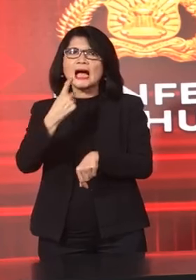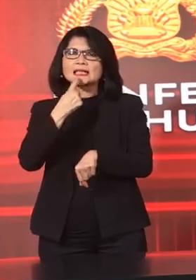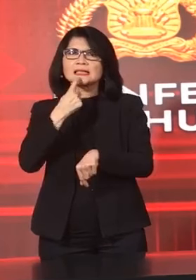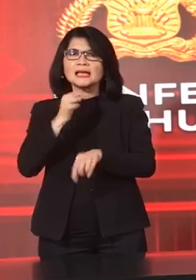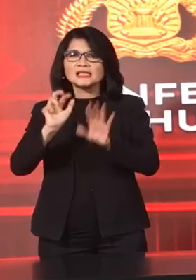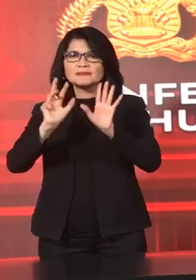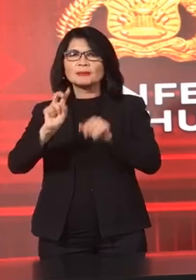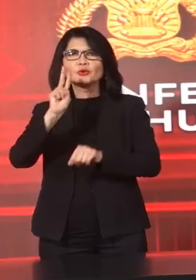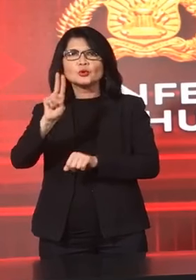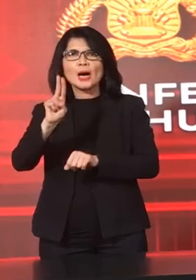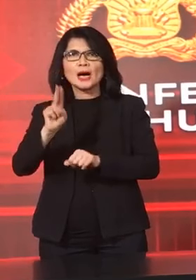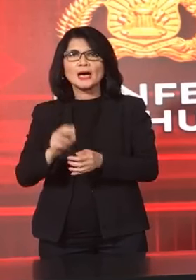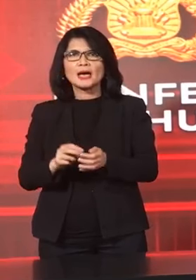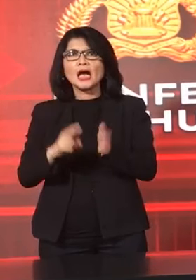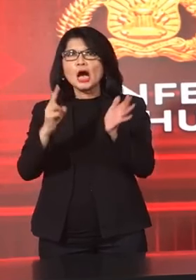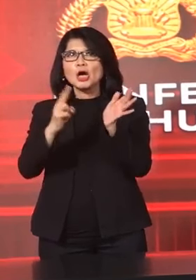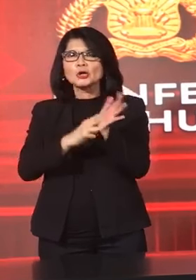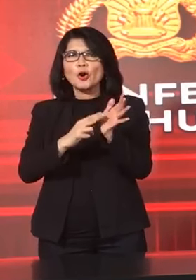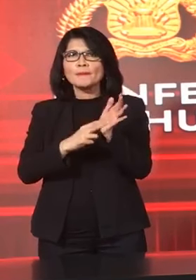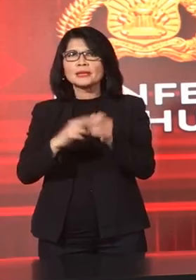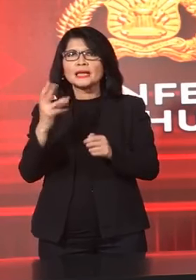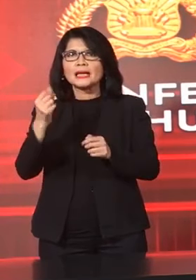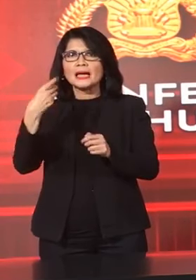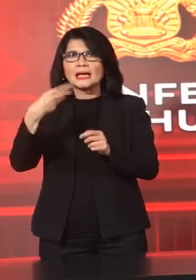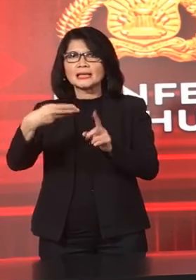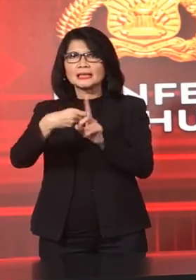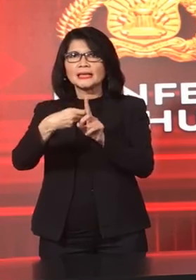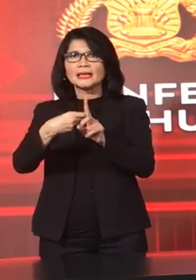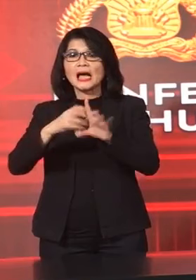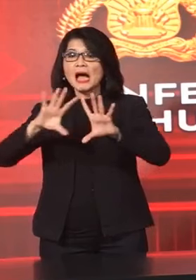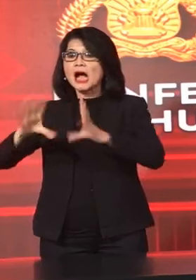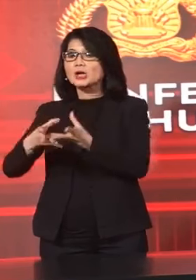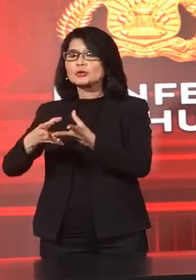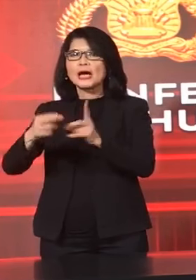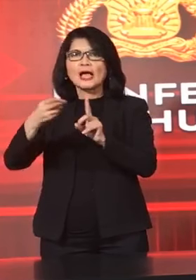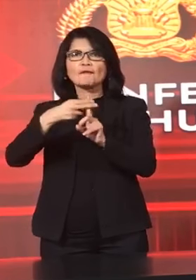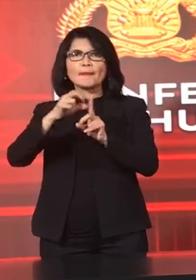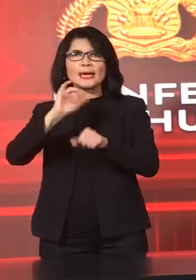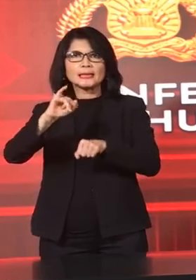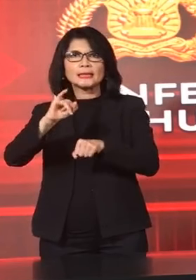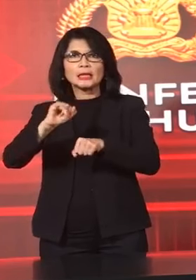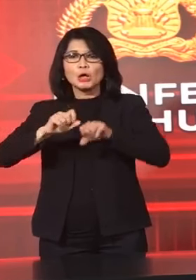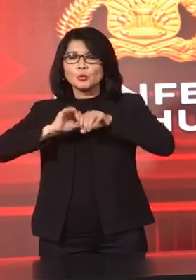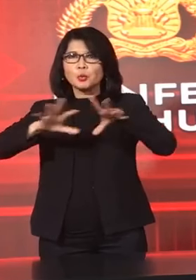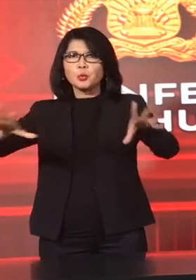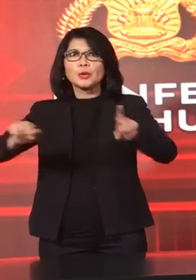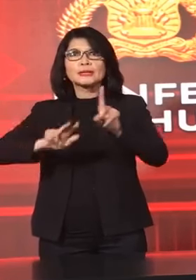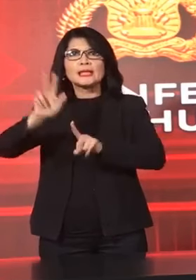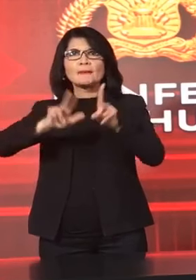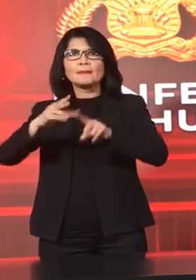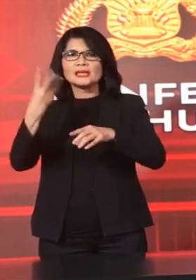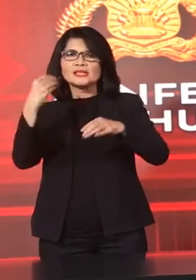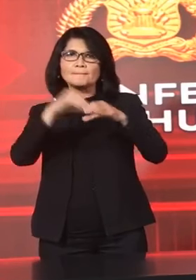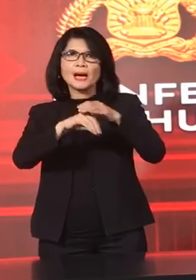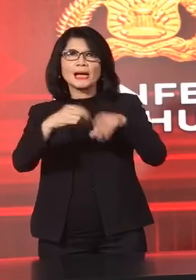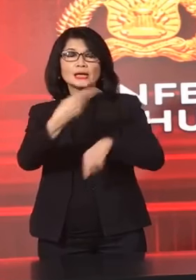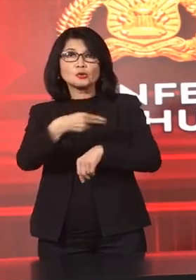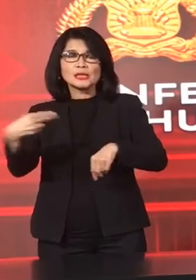92 Rekening Anggota EPI Yang tersebar Di 18 bank Di Indonesia